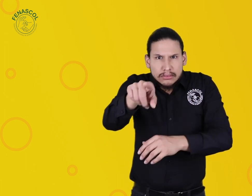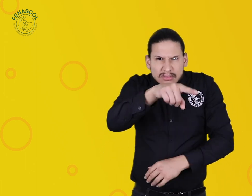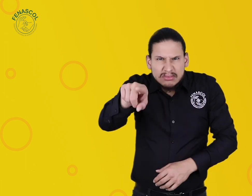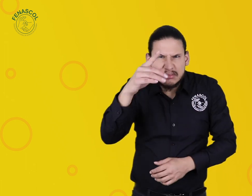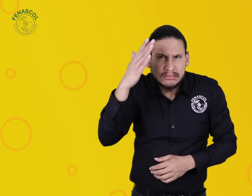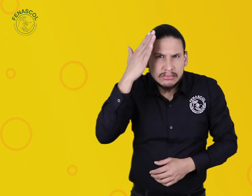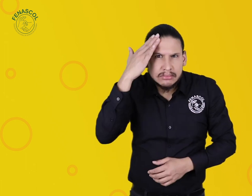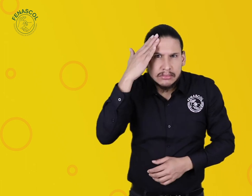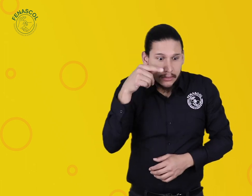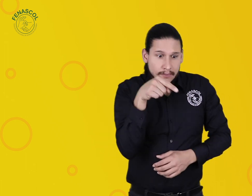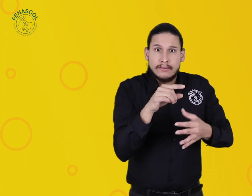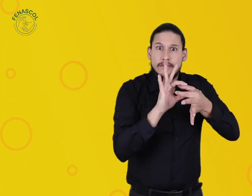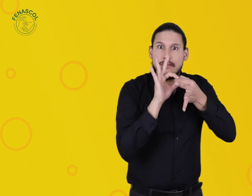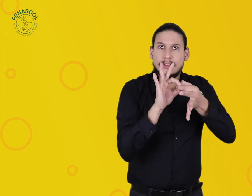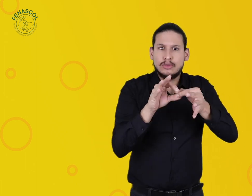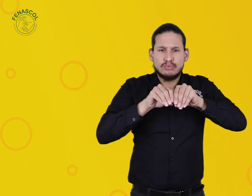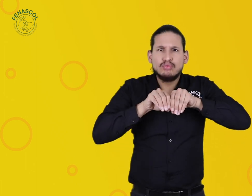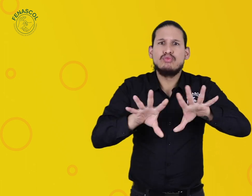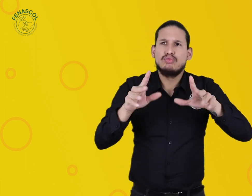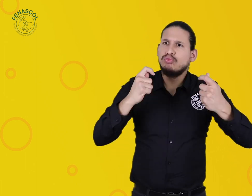¿Sabían que Fenascola ha lanzado una promoción en sus libros?